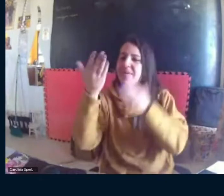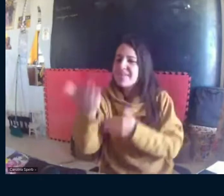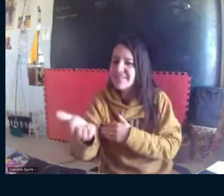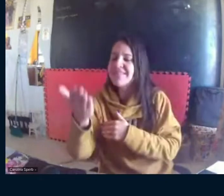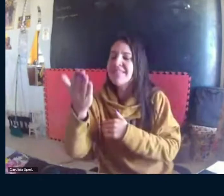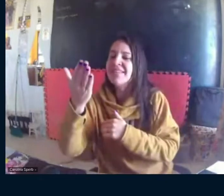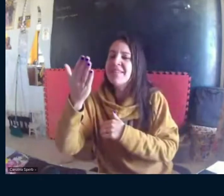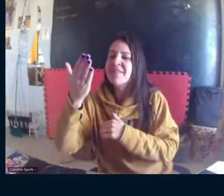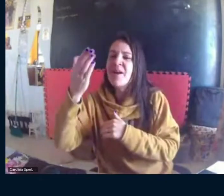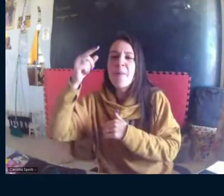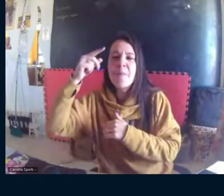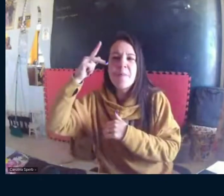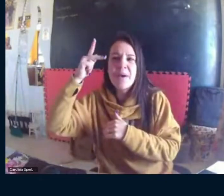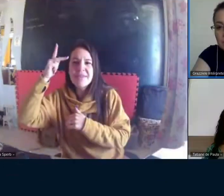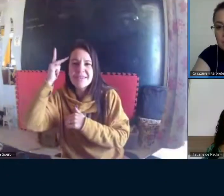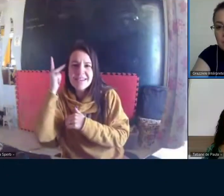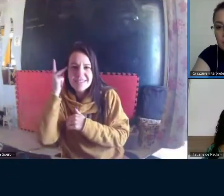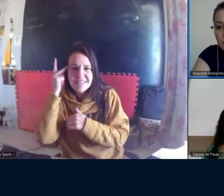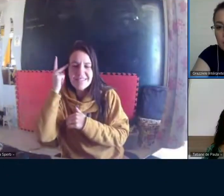trabalho, Tatiane,